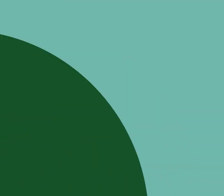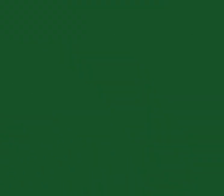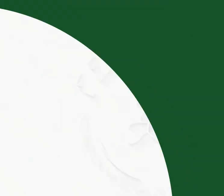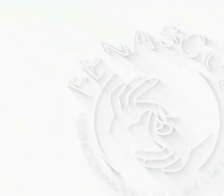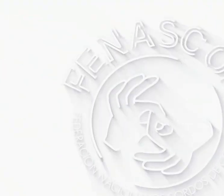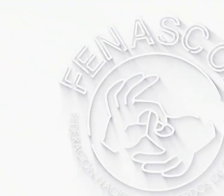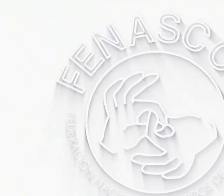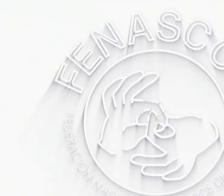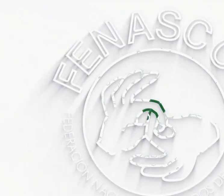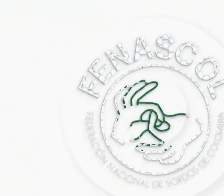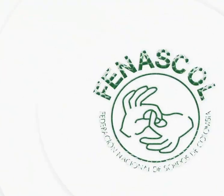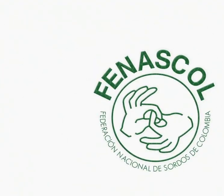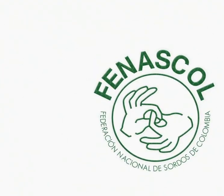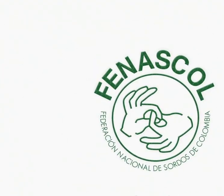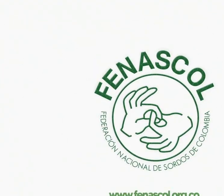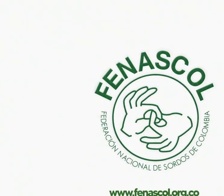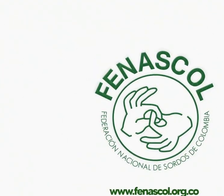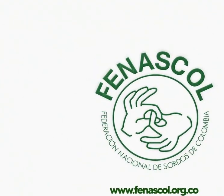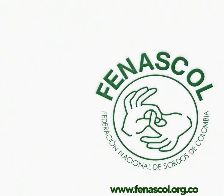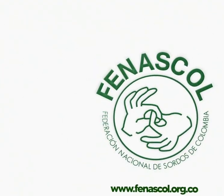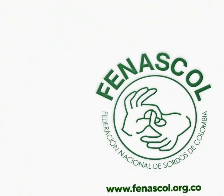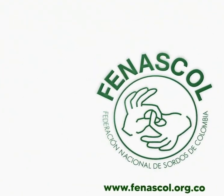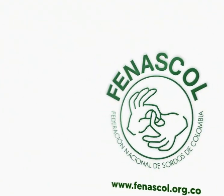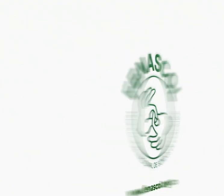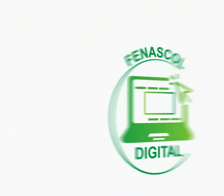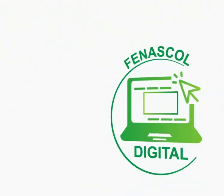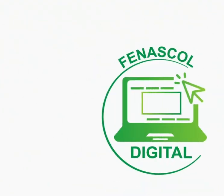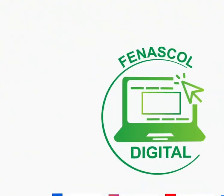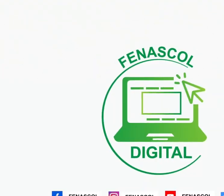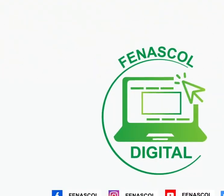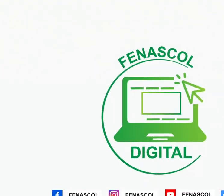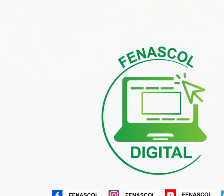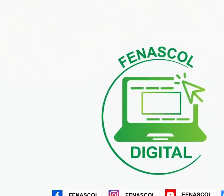ver el video.